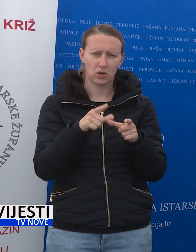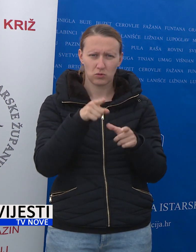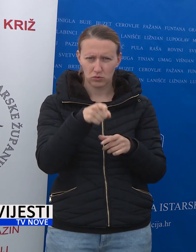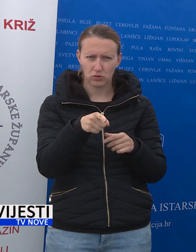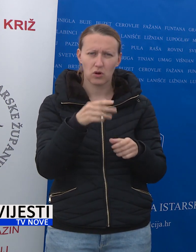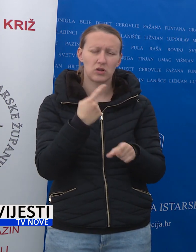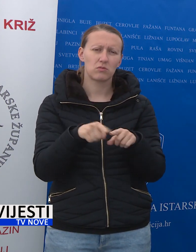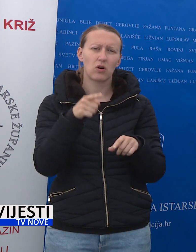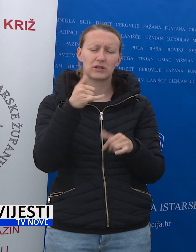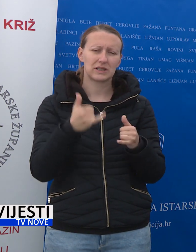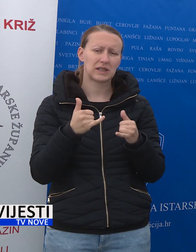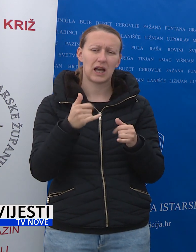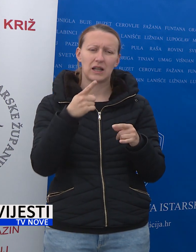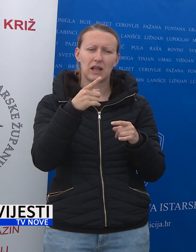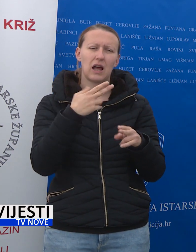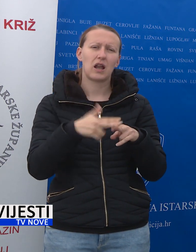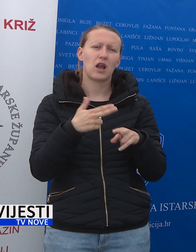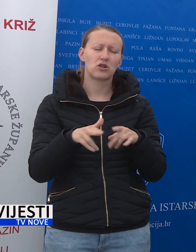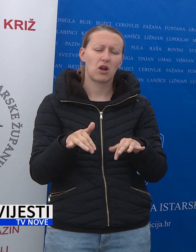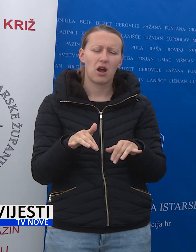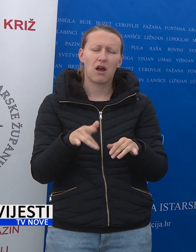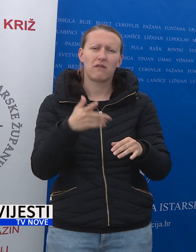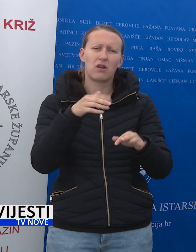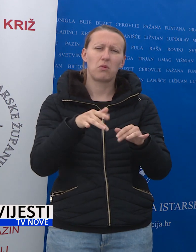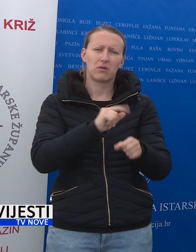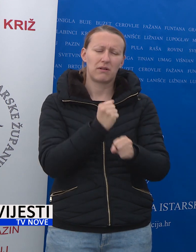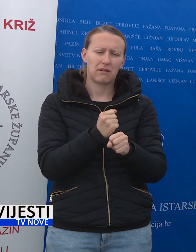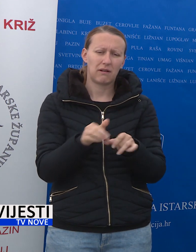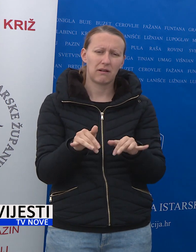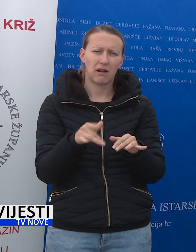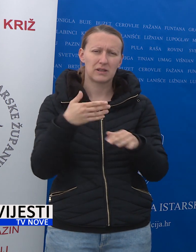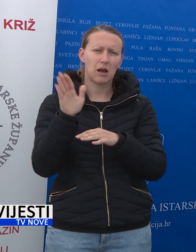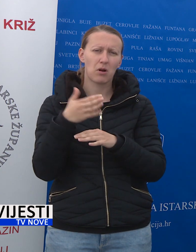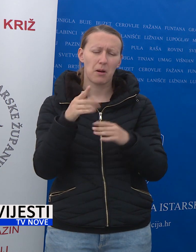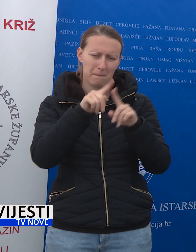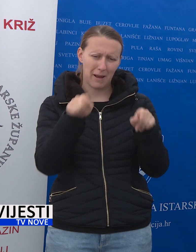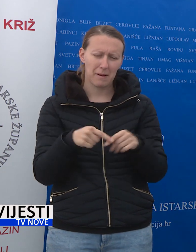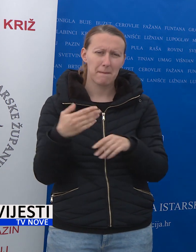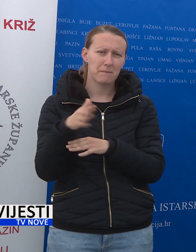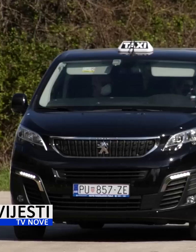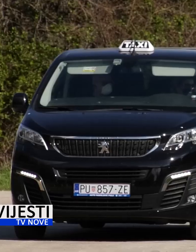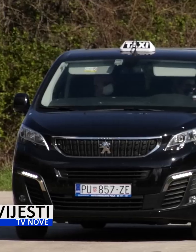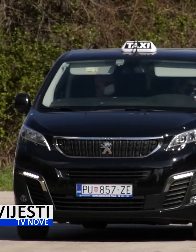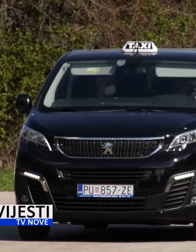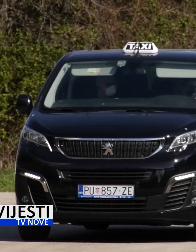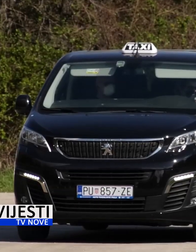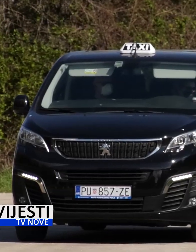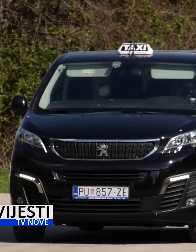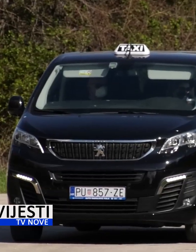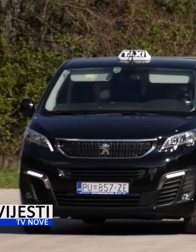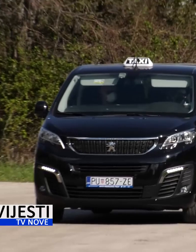u tome radi sada birokratskog rješavanja papira, propusnice, koja